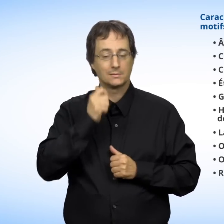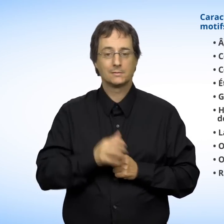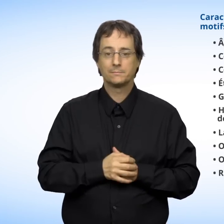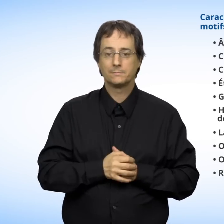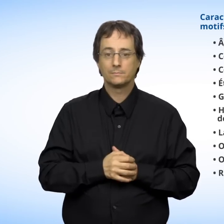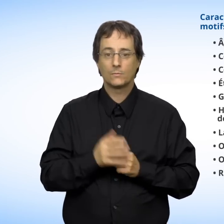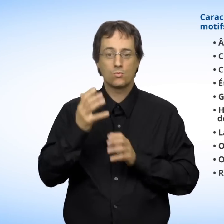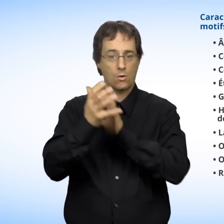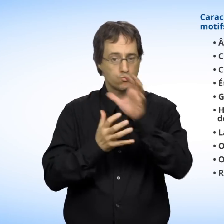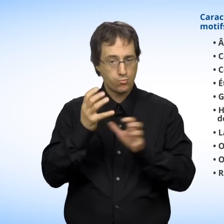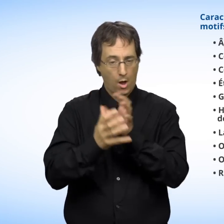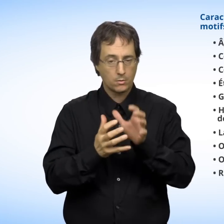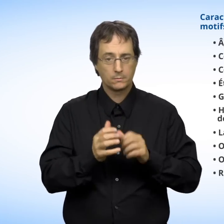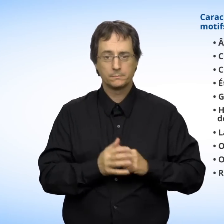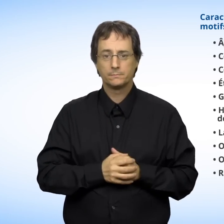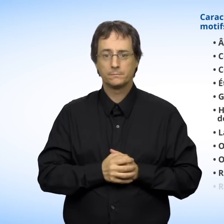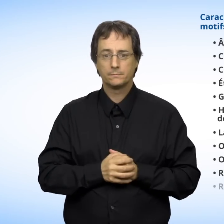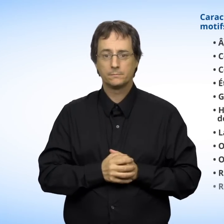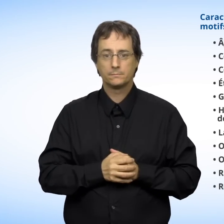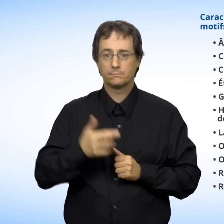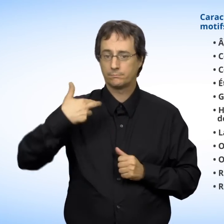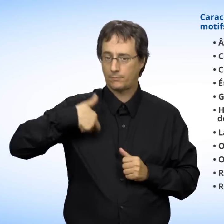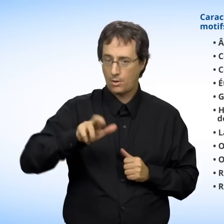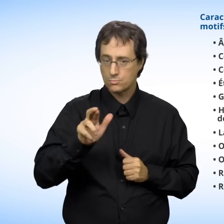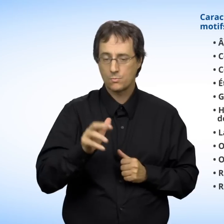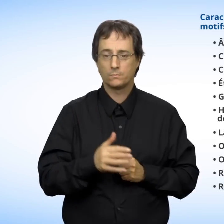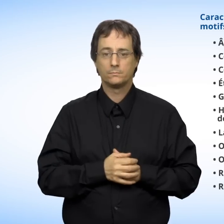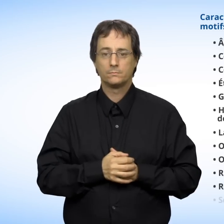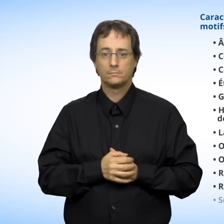Race ou couleur Religion